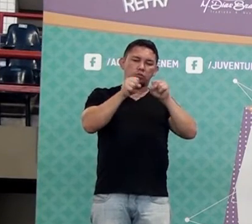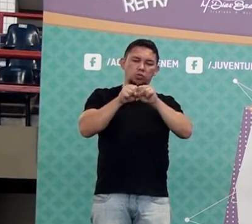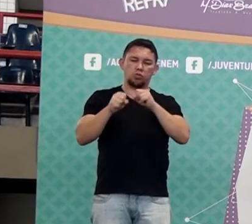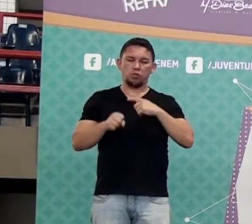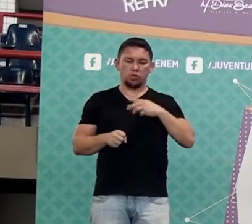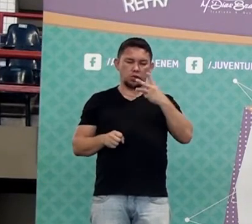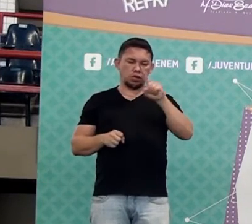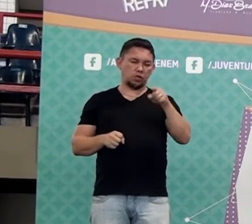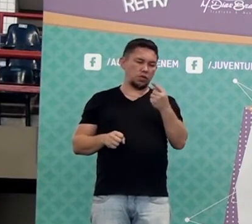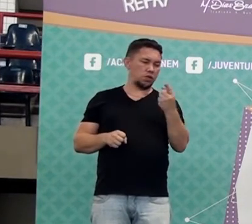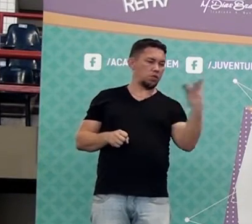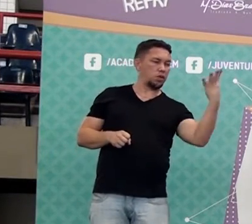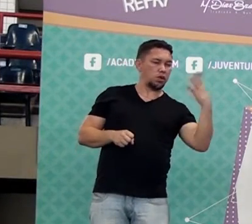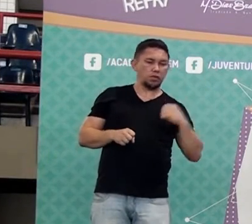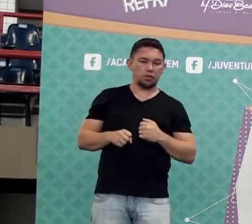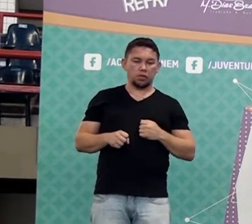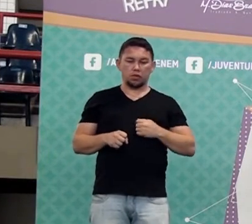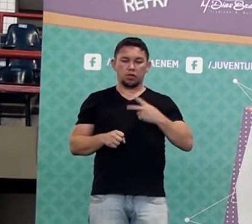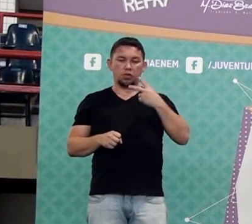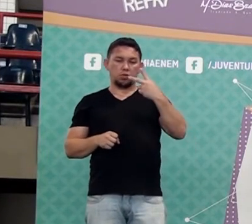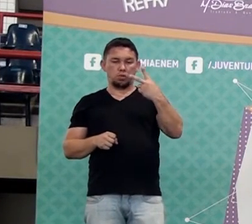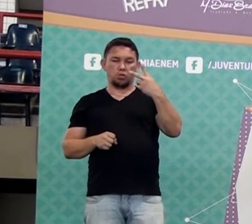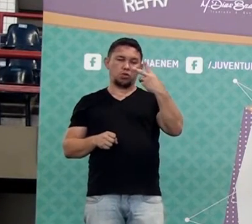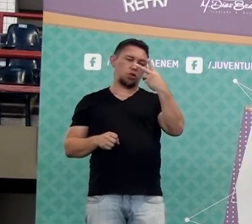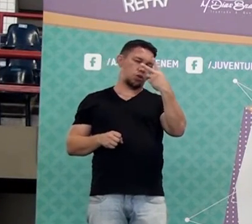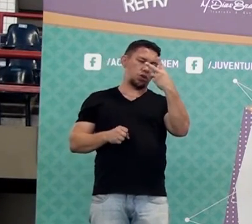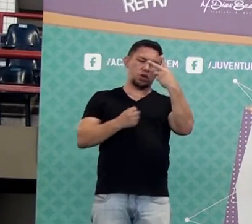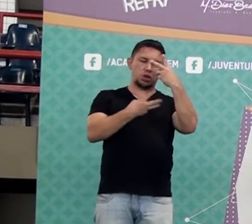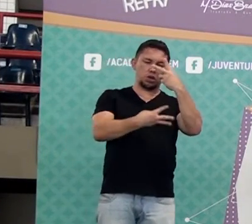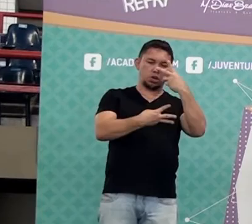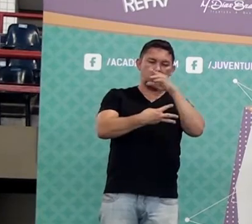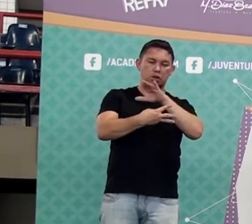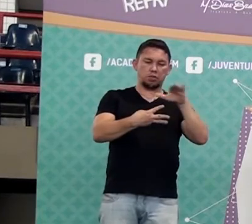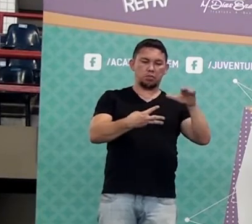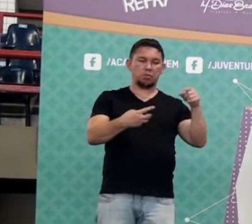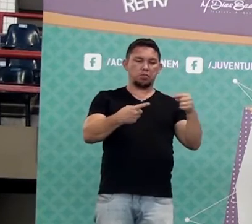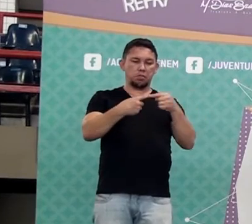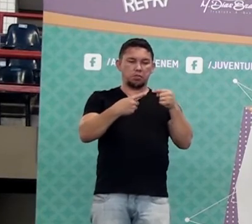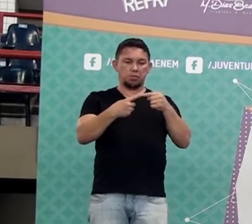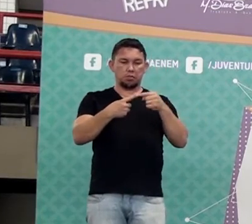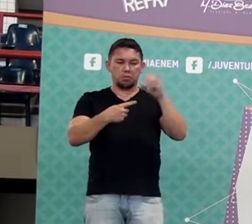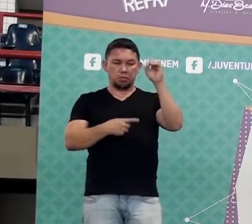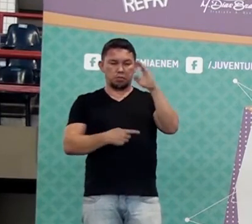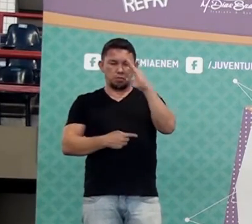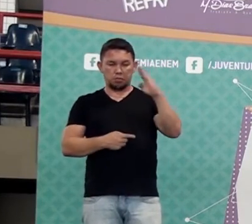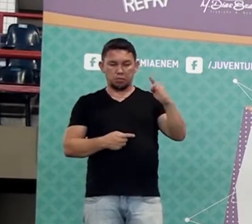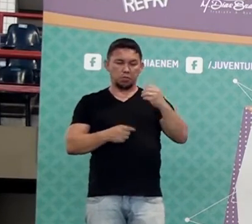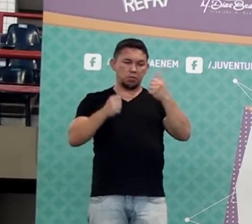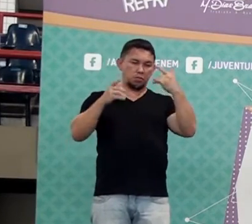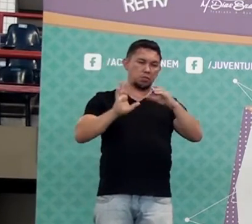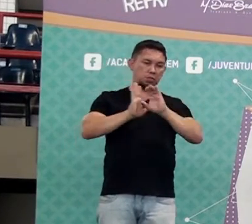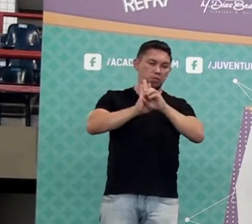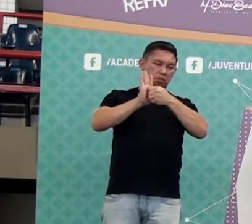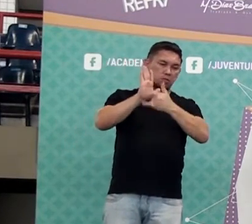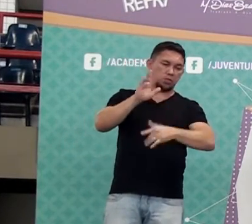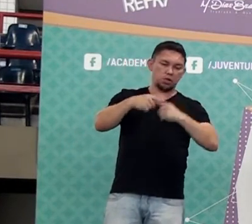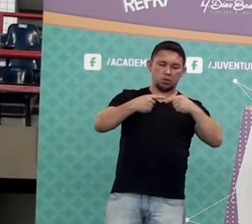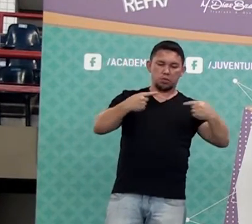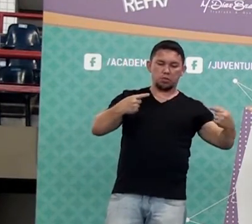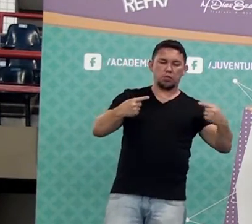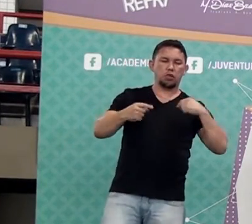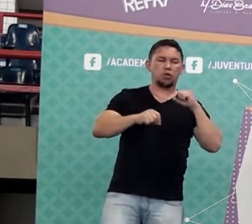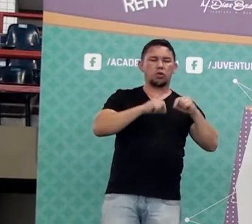3,4, 2 terços, né? Porque porcentagem, pela definição que a gente colocou na apostila aí,